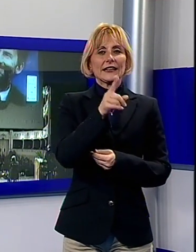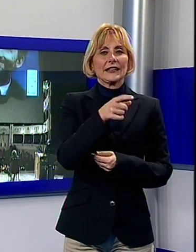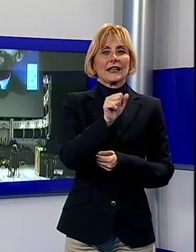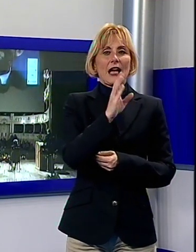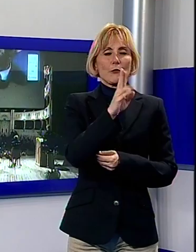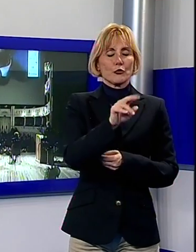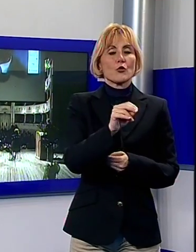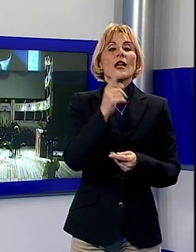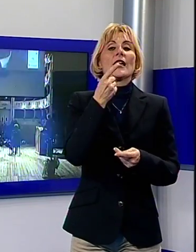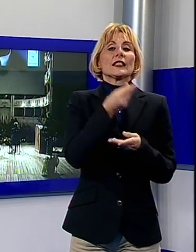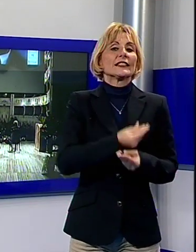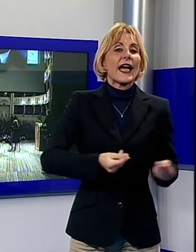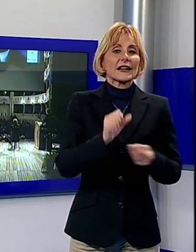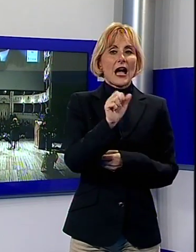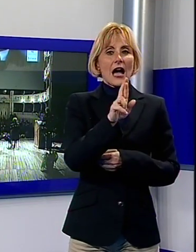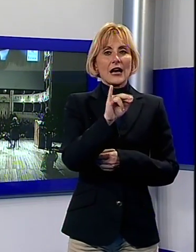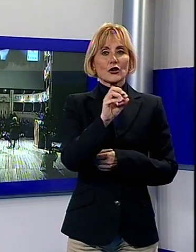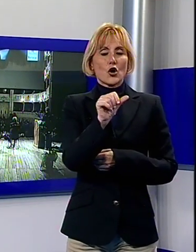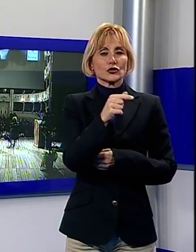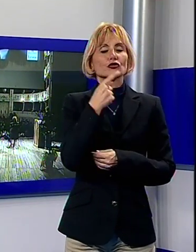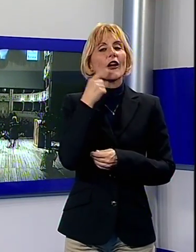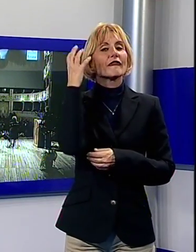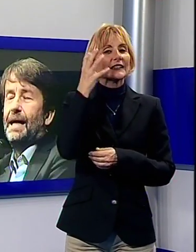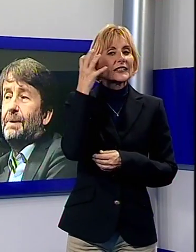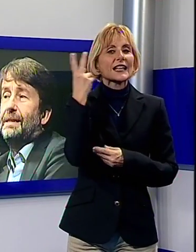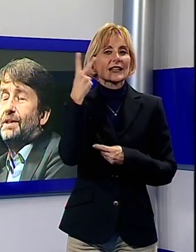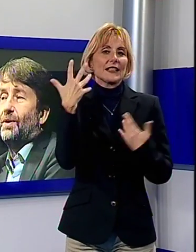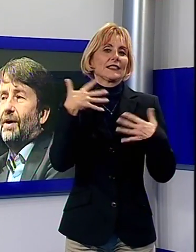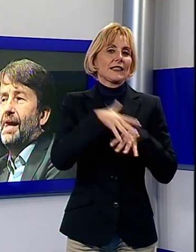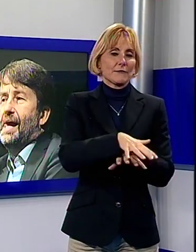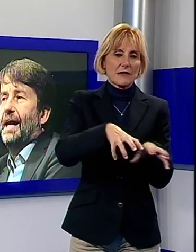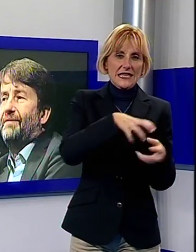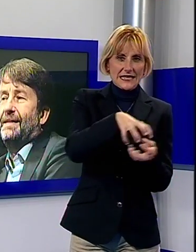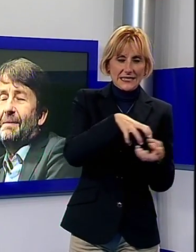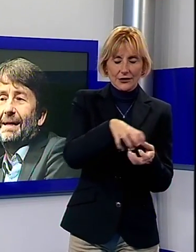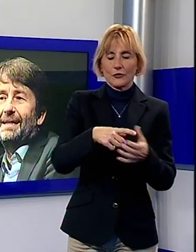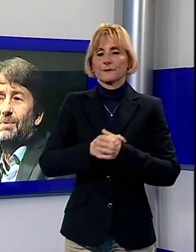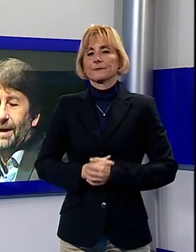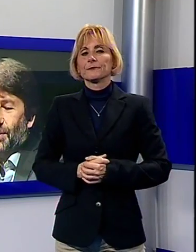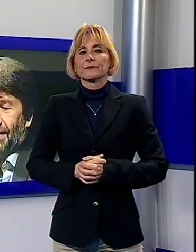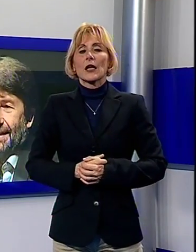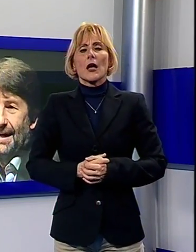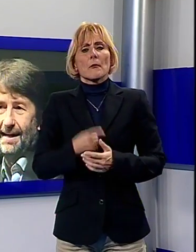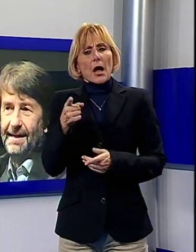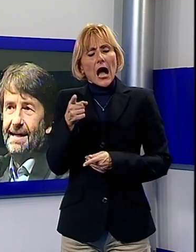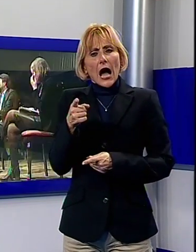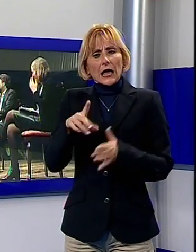Ariosto, quindi è veramente dove la fantasia si mescola con la realtà. Ma Franceschini come ha trovato il tempo per completare la sua ultima